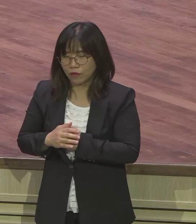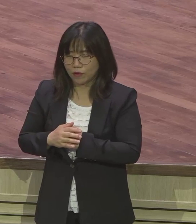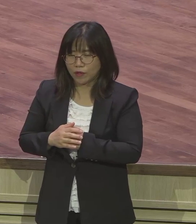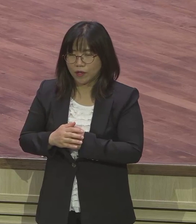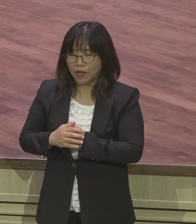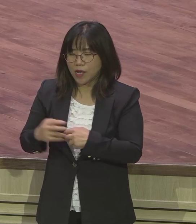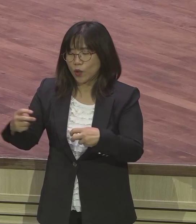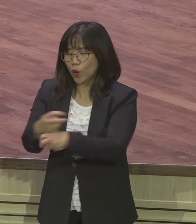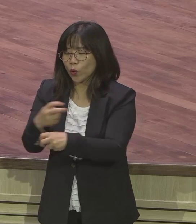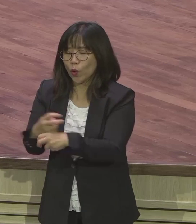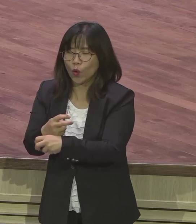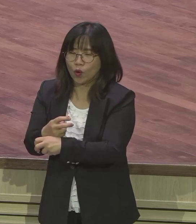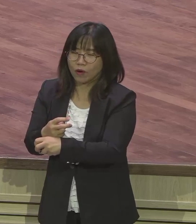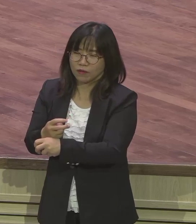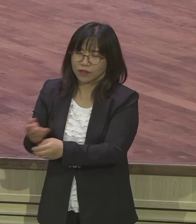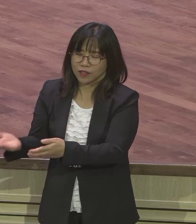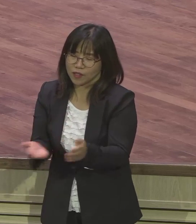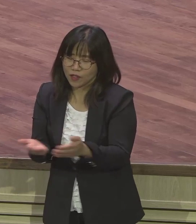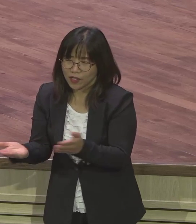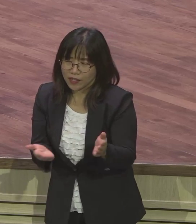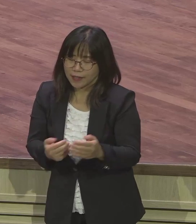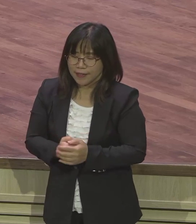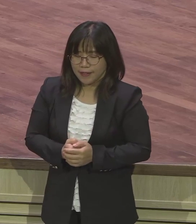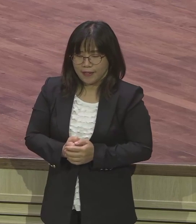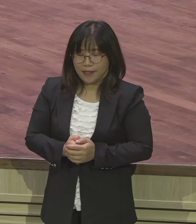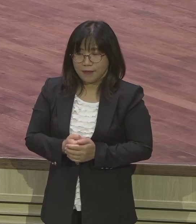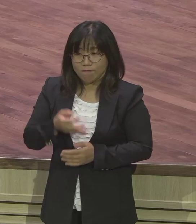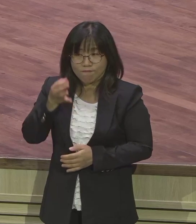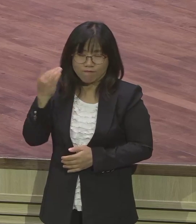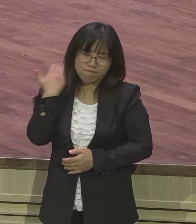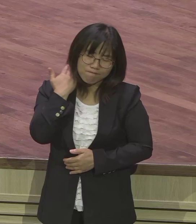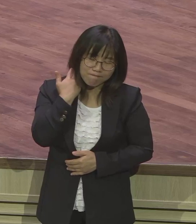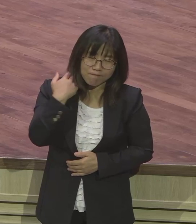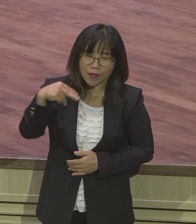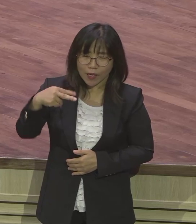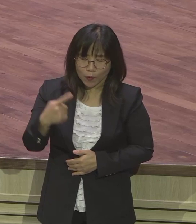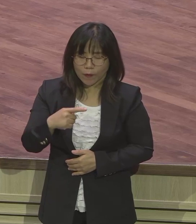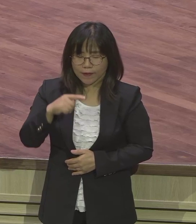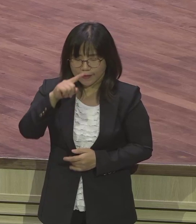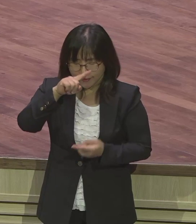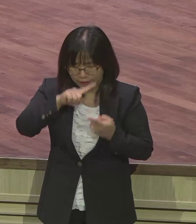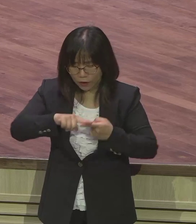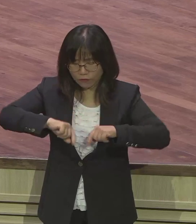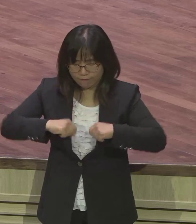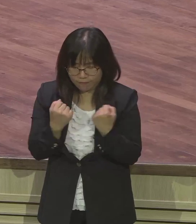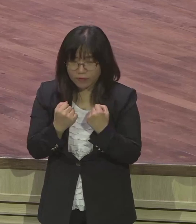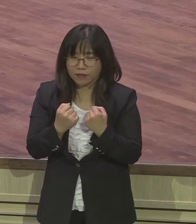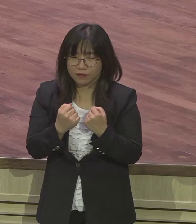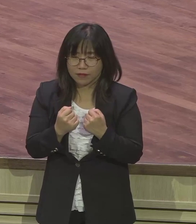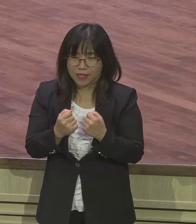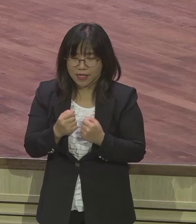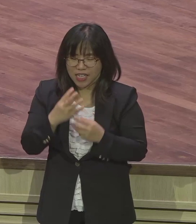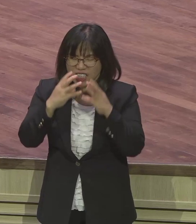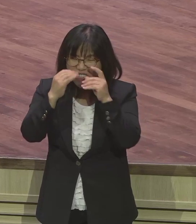듣지도 보지도 못해요 그래도 사명가 합니다 더 수많은 쓰레기 탁하고